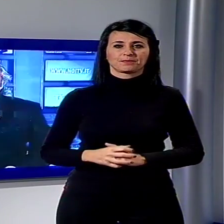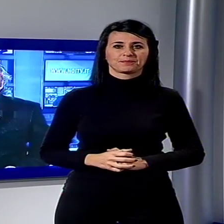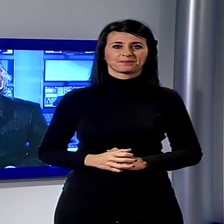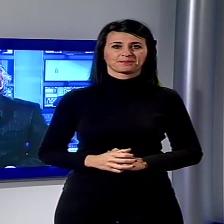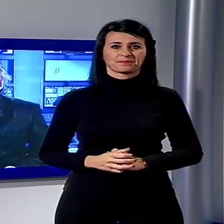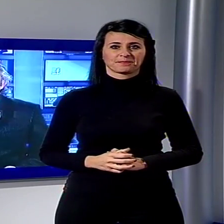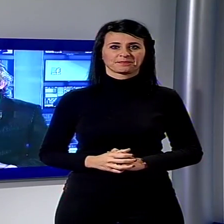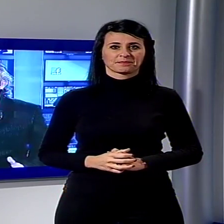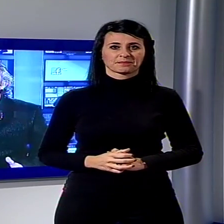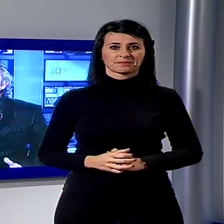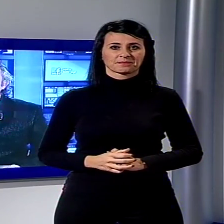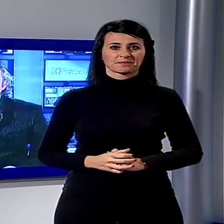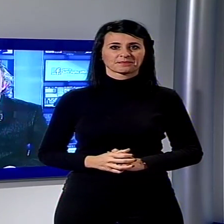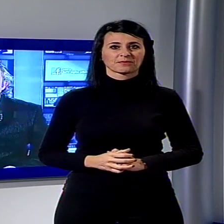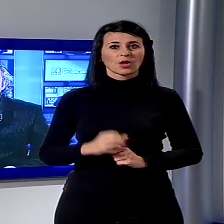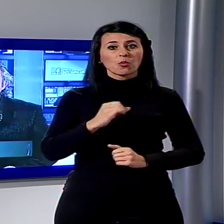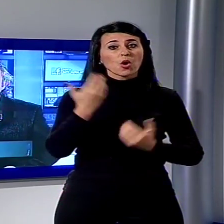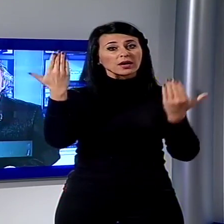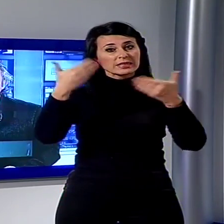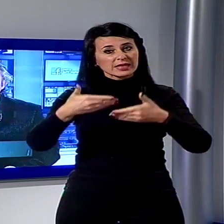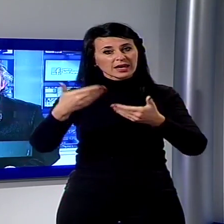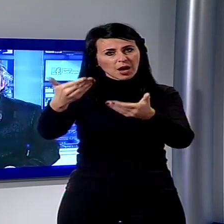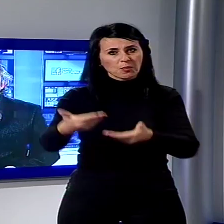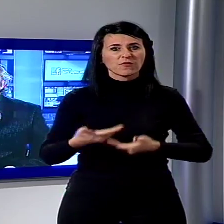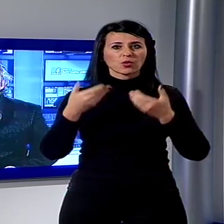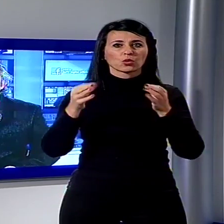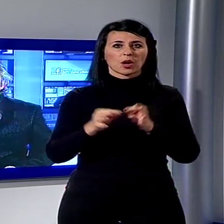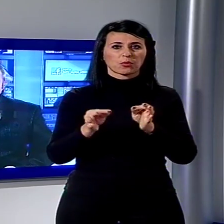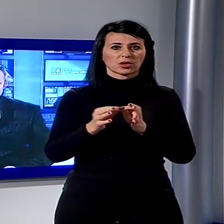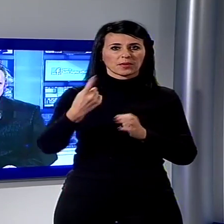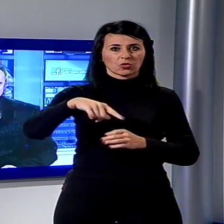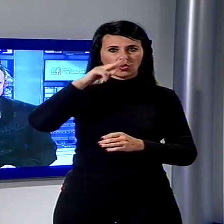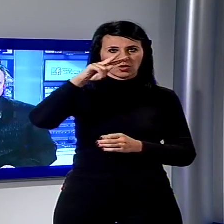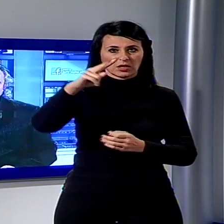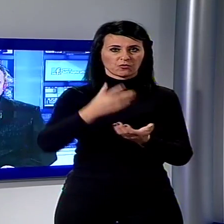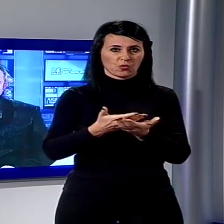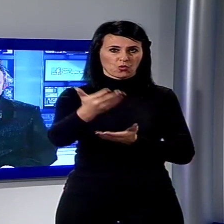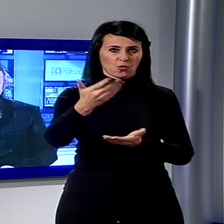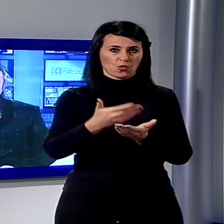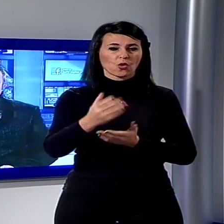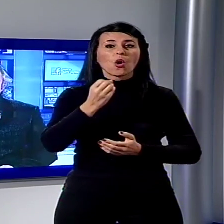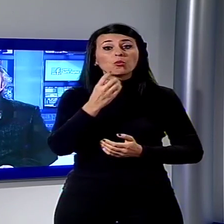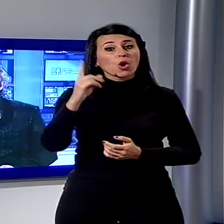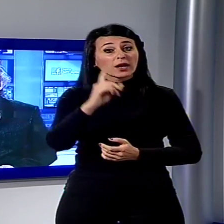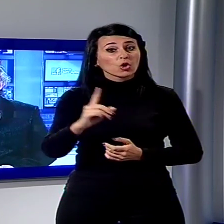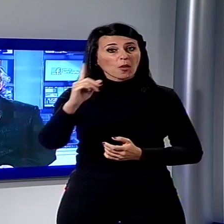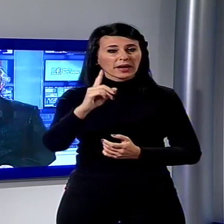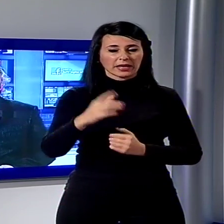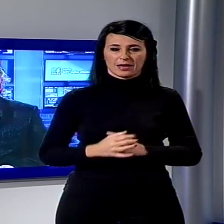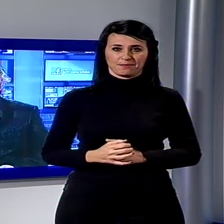A tutti voi la più cordiale buonasera, ben ritrovati dagli studi del TG9 Buona Domenico. Ovviamente inaugurato dunque questa mattina a Fornaci, un